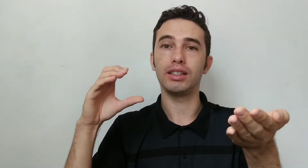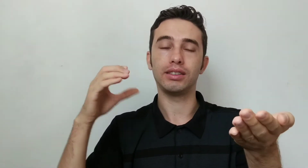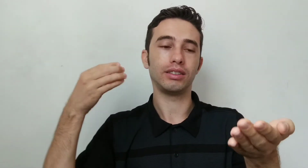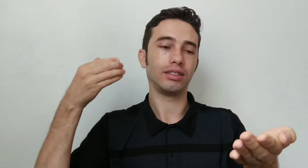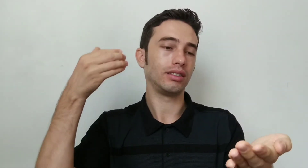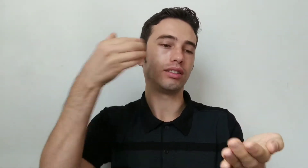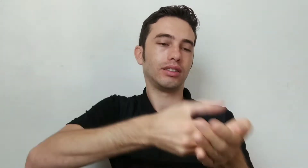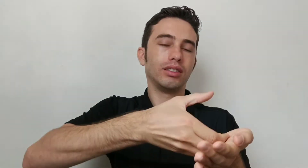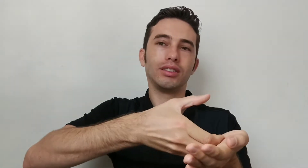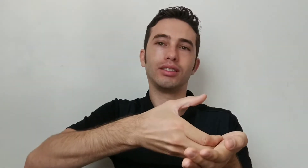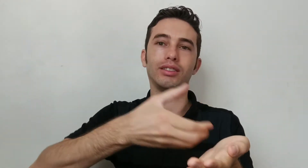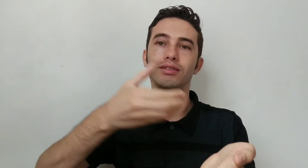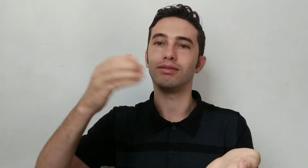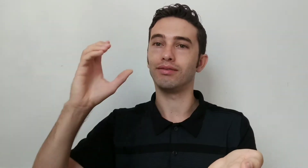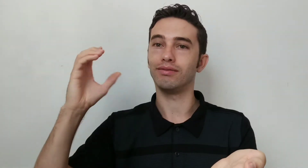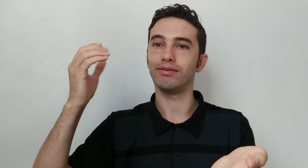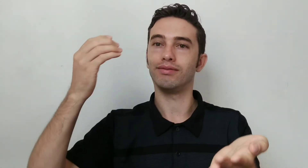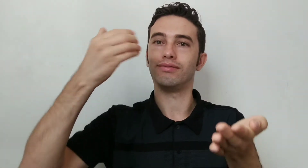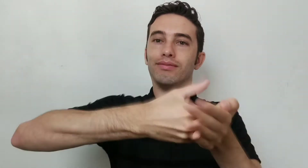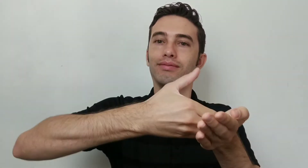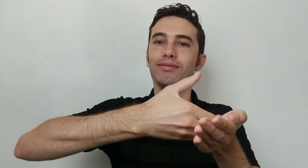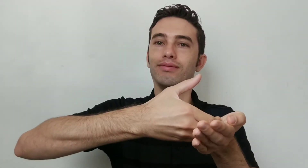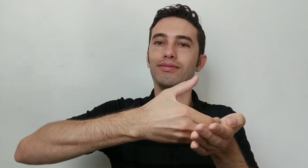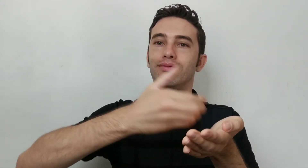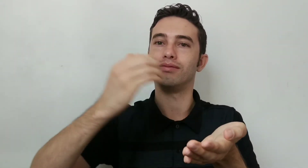aí faz pagamento com esse dinheiro.